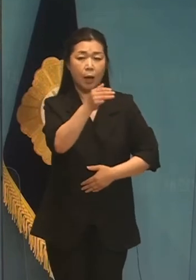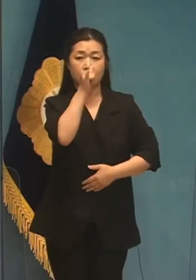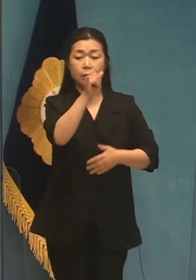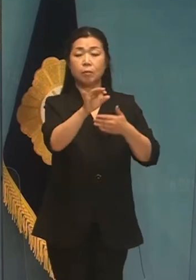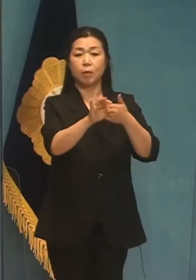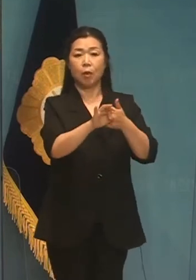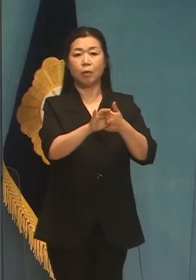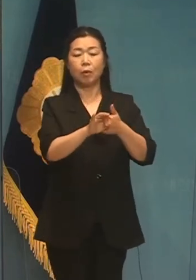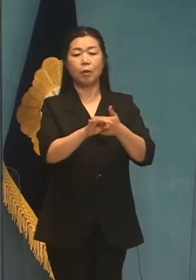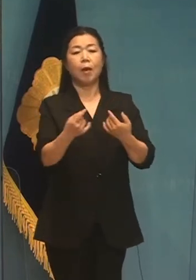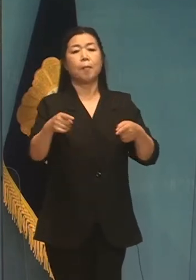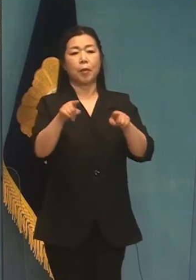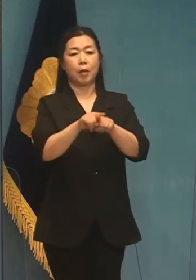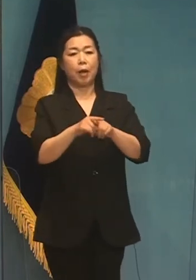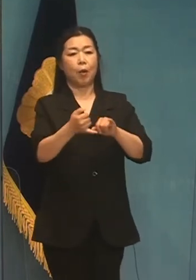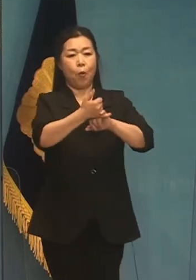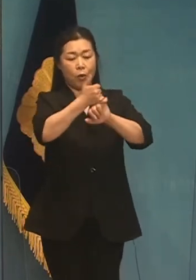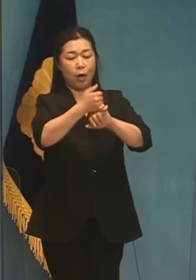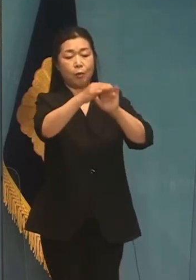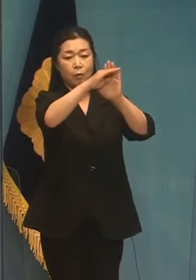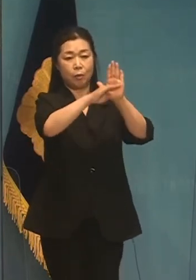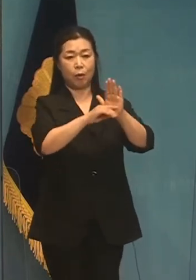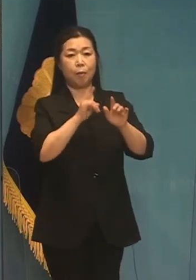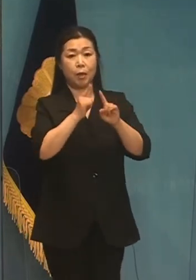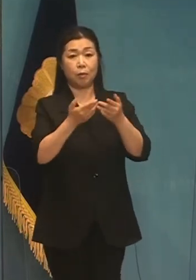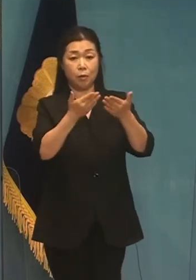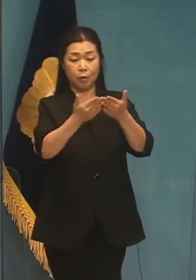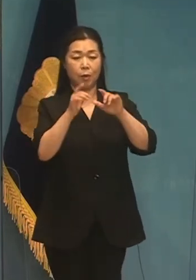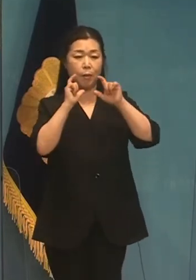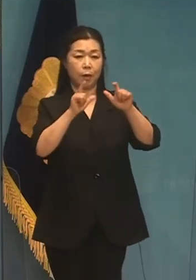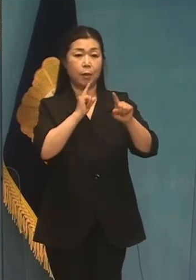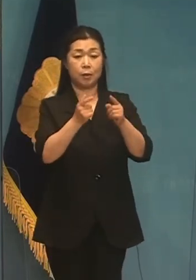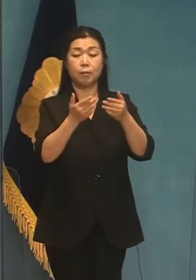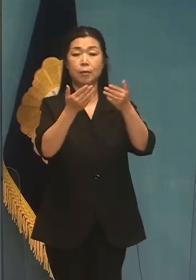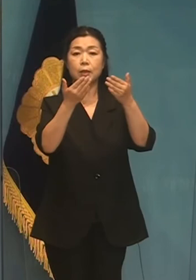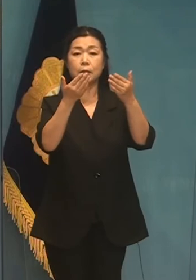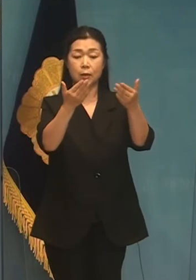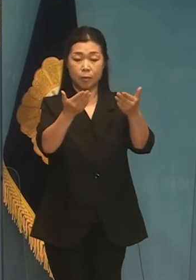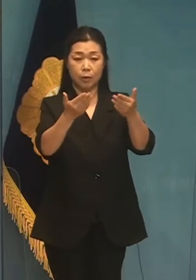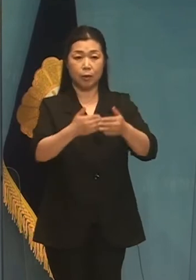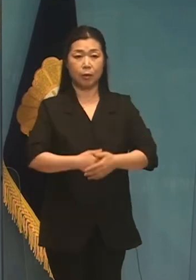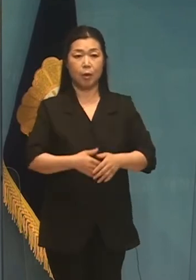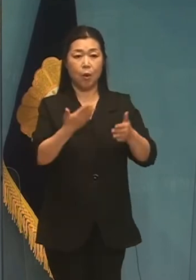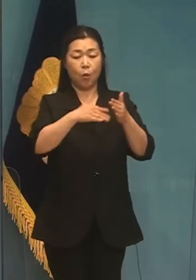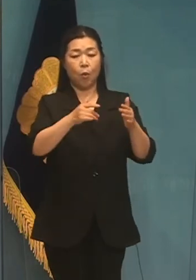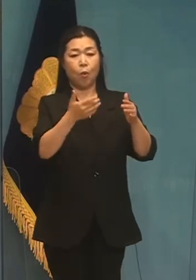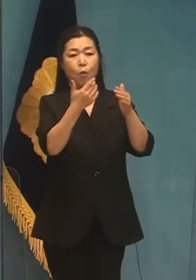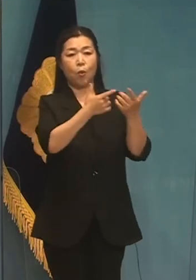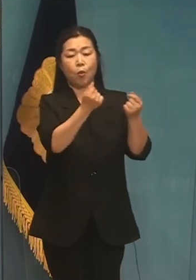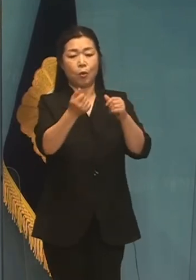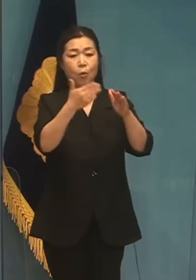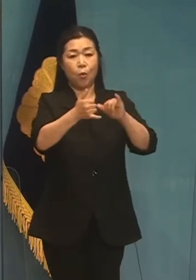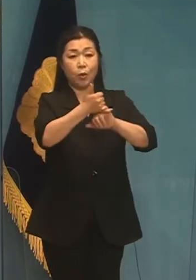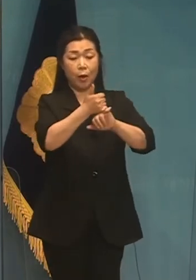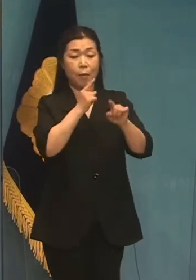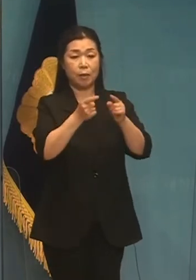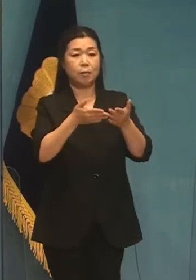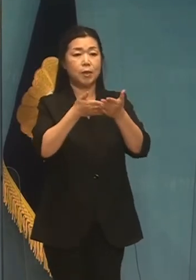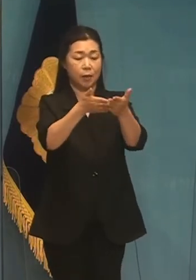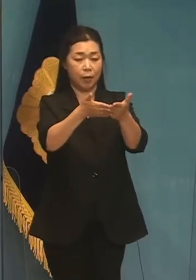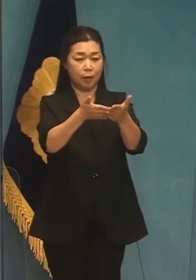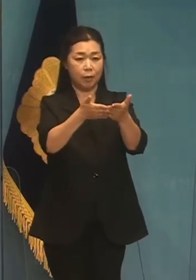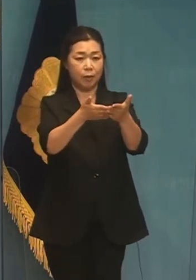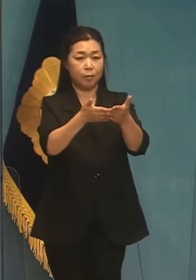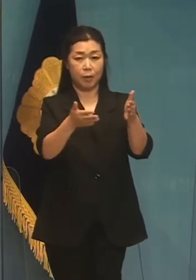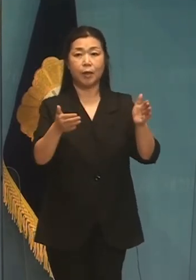대해서 공동공약으로 추진할 것들을 선언하는 그런 공동공약 추진 선언 제안을